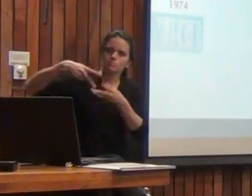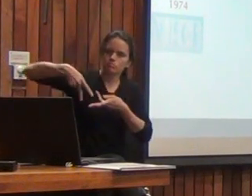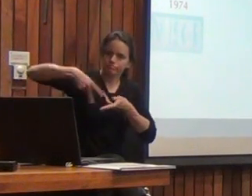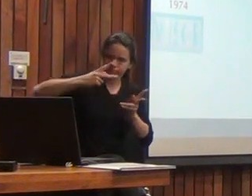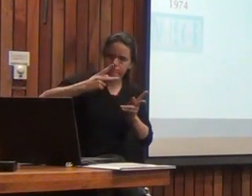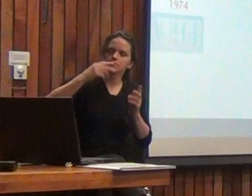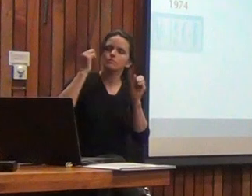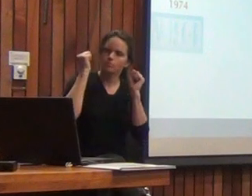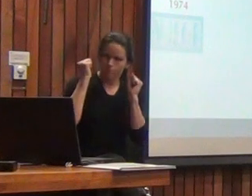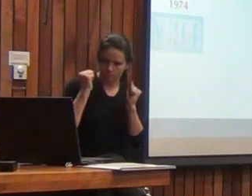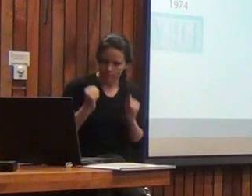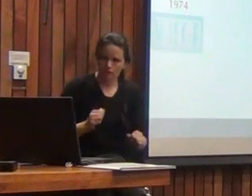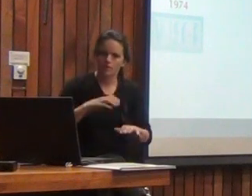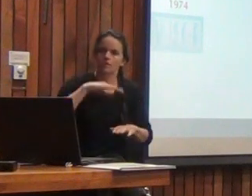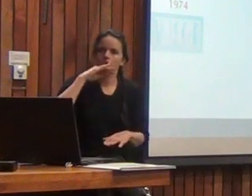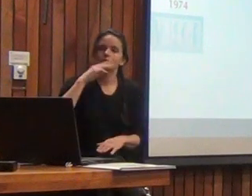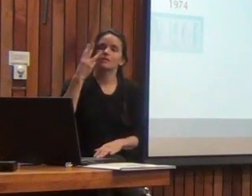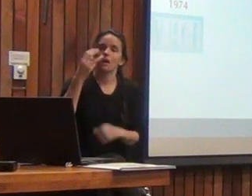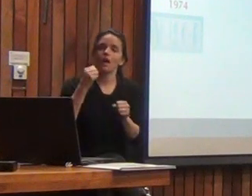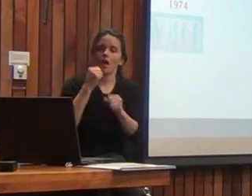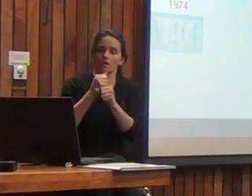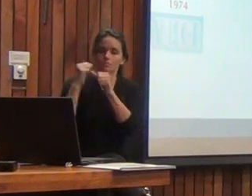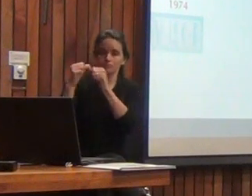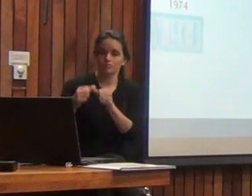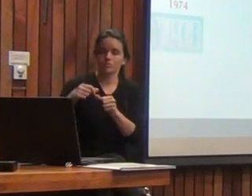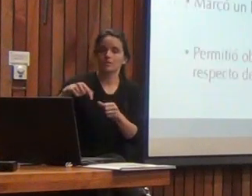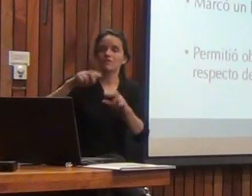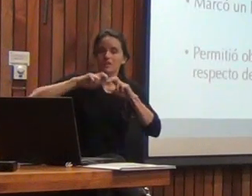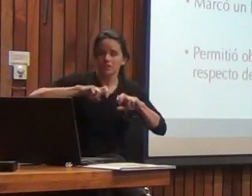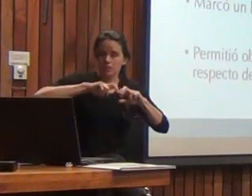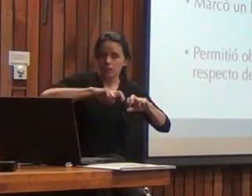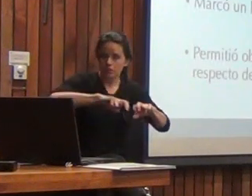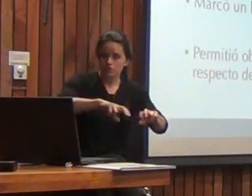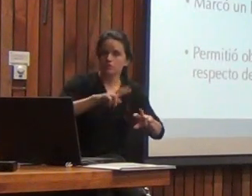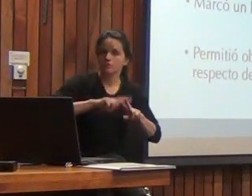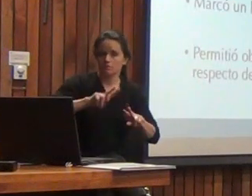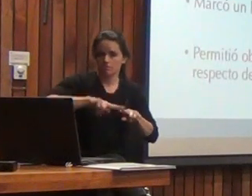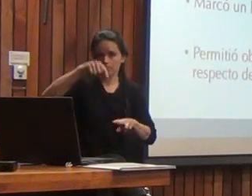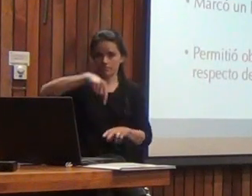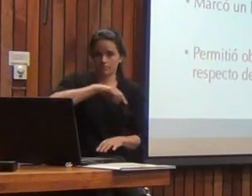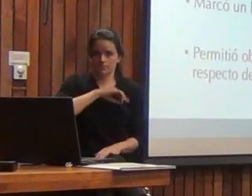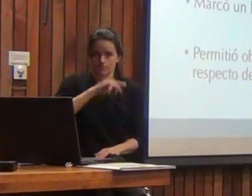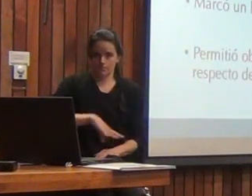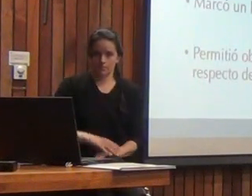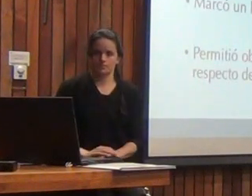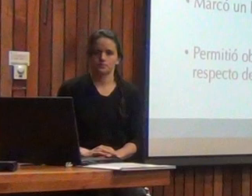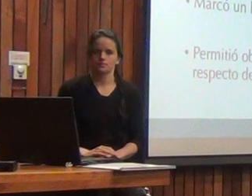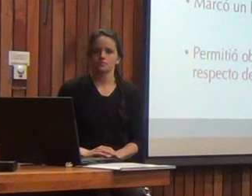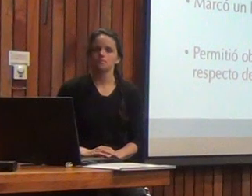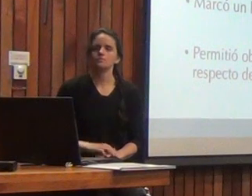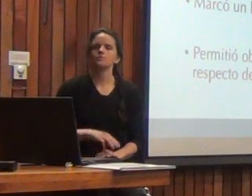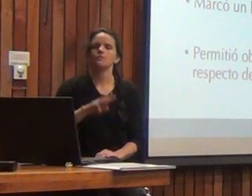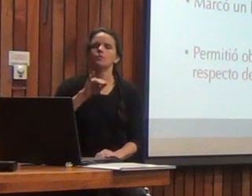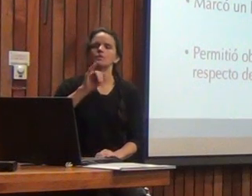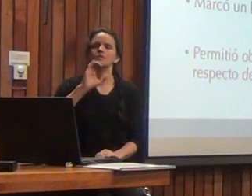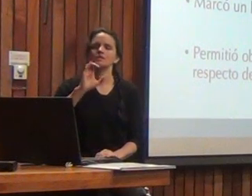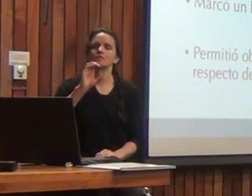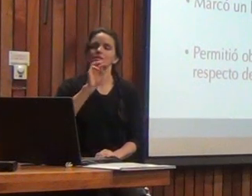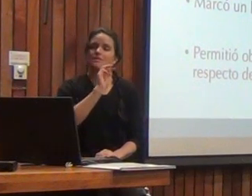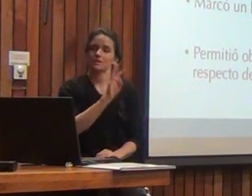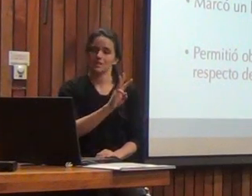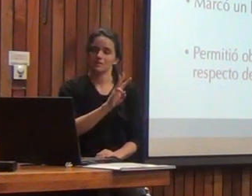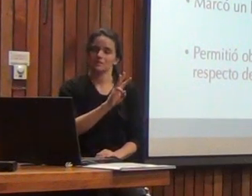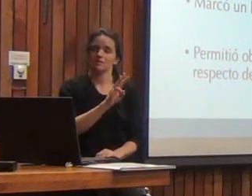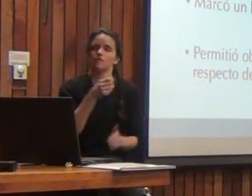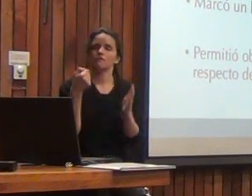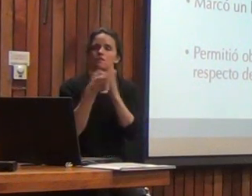tenemos, y la tenemos hace tres años, porque eso es el tiempo de investigación. Bueno, el WIS 3 fue lanzado, como les